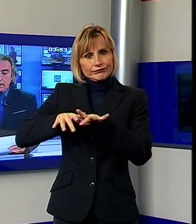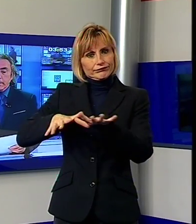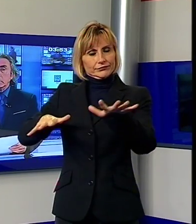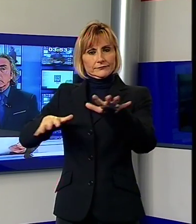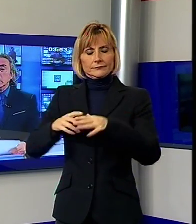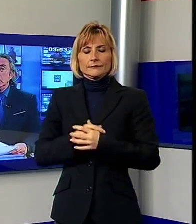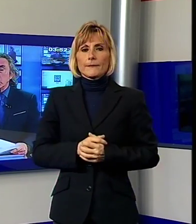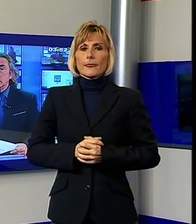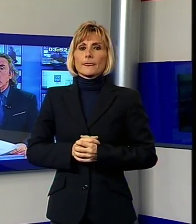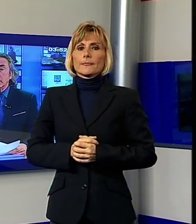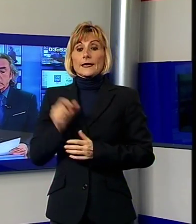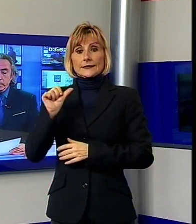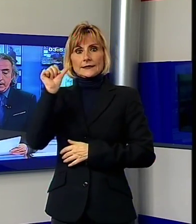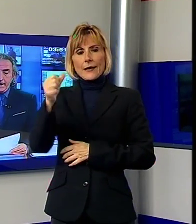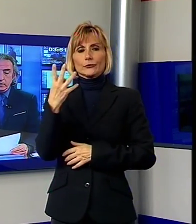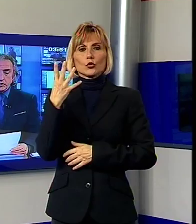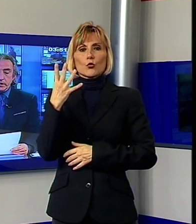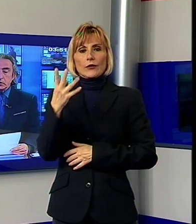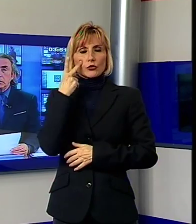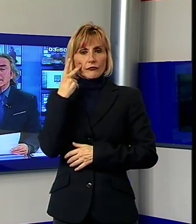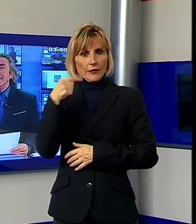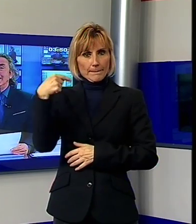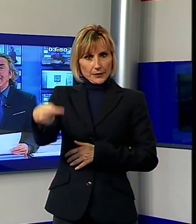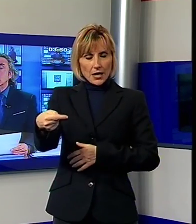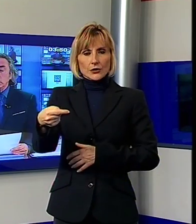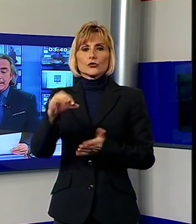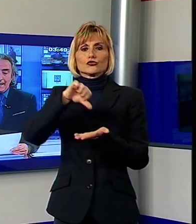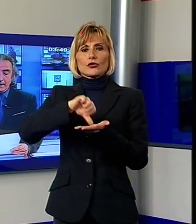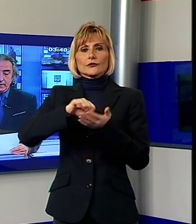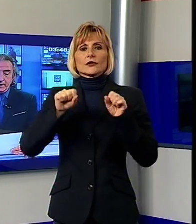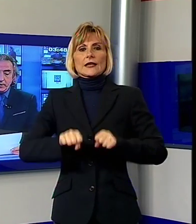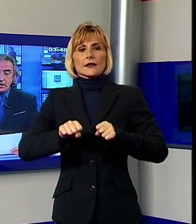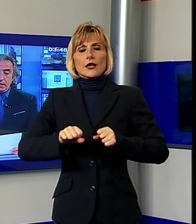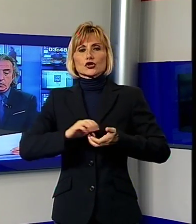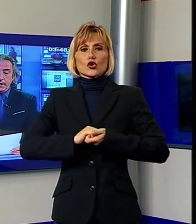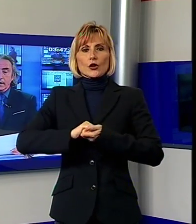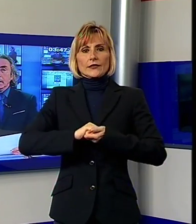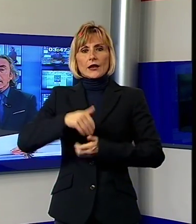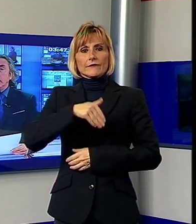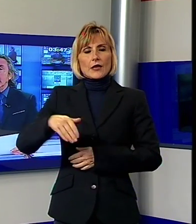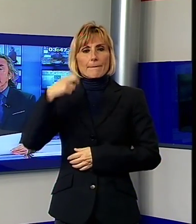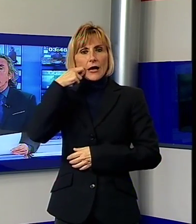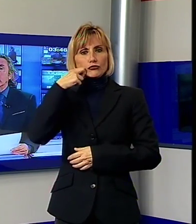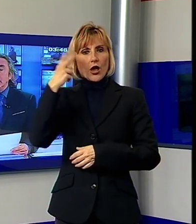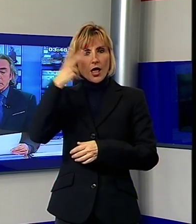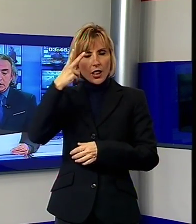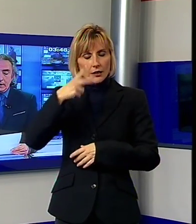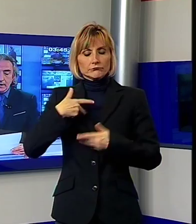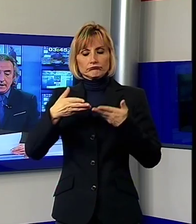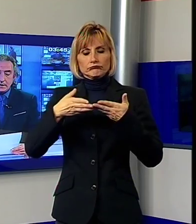Sabato prossimo, 4 febbraio, il centro di sanità solidale di Via dei Macelli a Lucca aprirà le porte alla cittadinanza